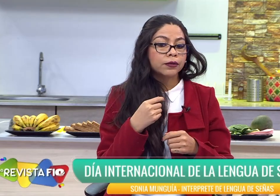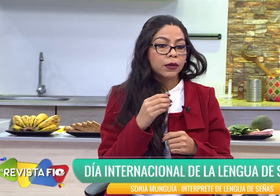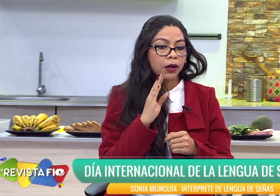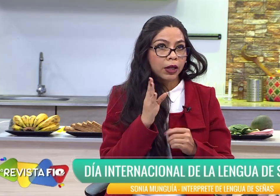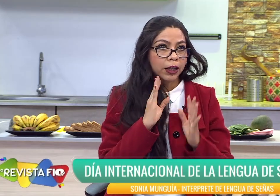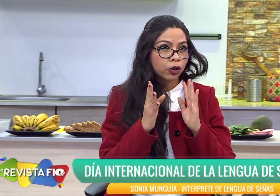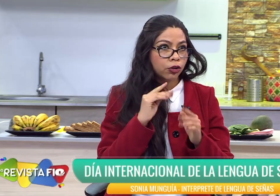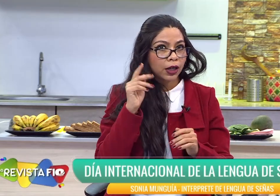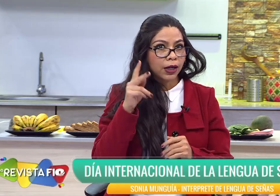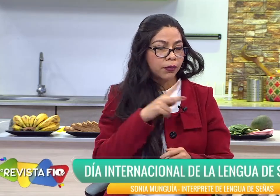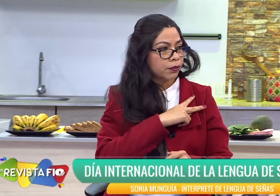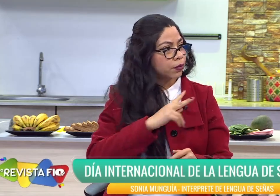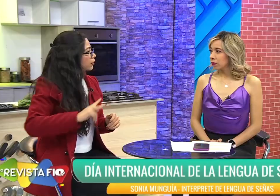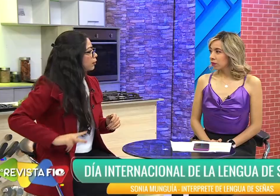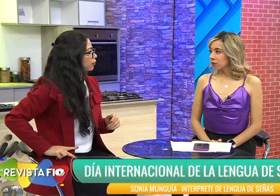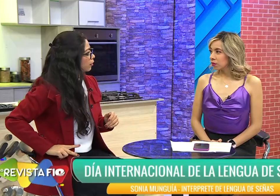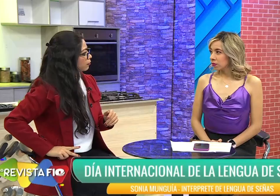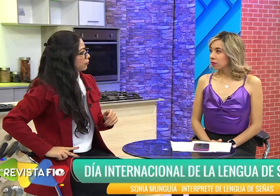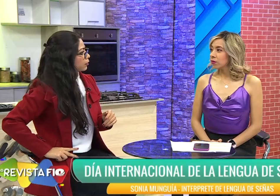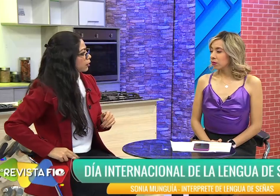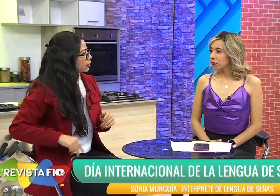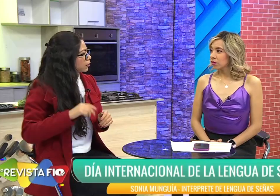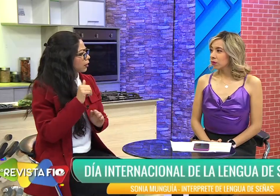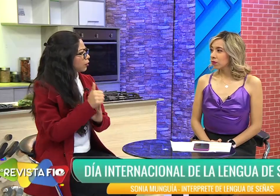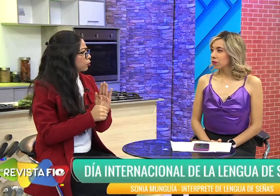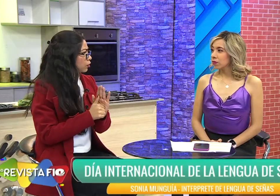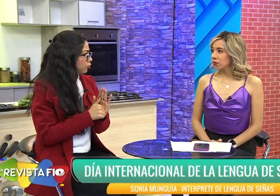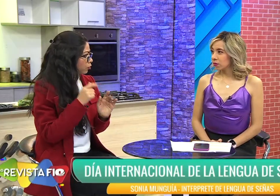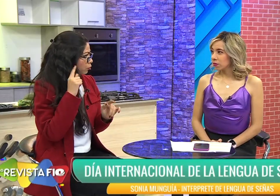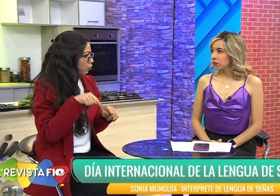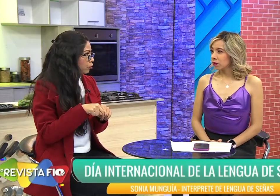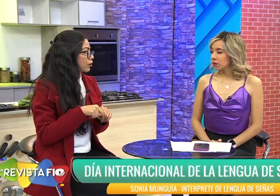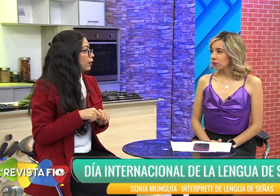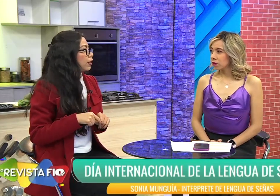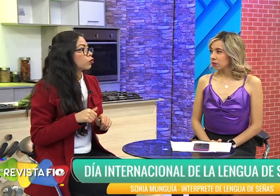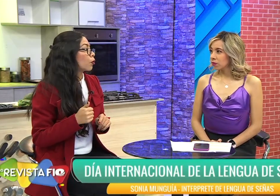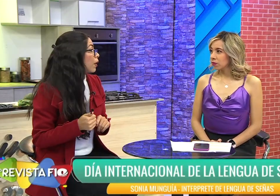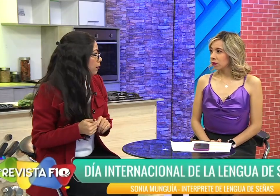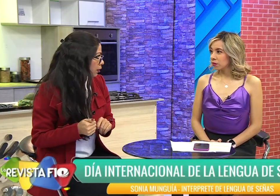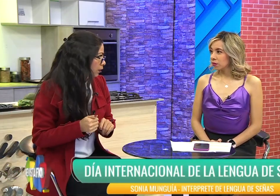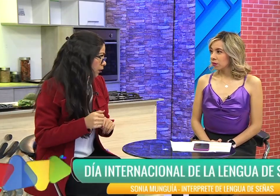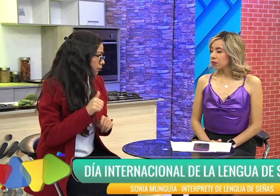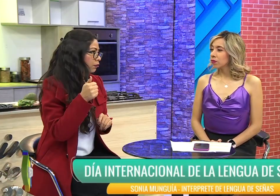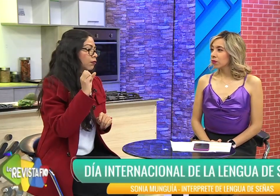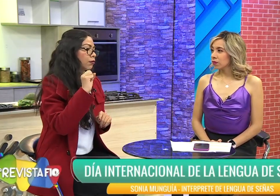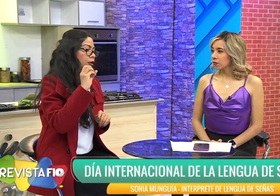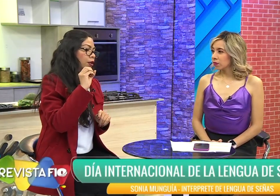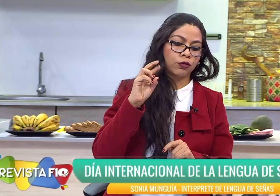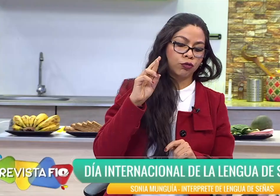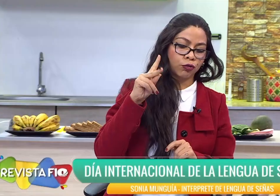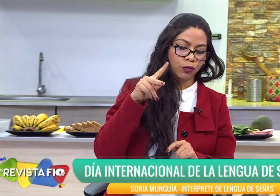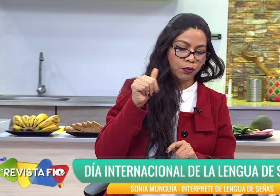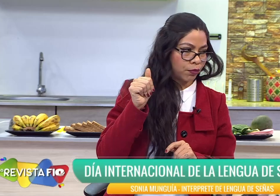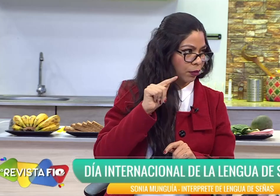hablar con la presidenta. Es de la asociación de sordos de aquí, Azor Paz se llama. Azor Paz.